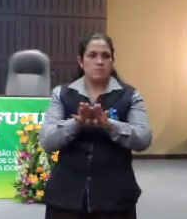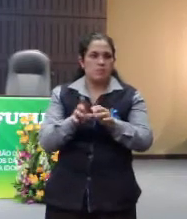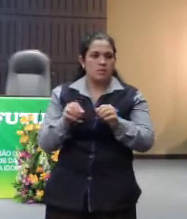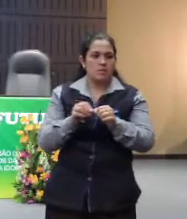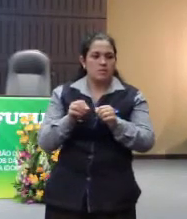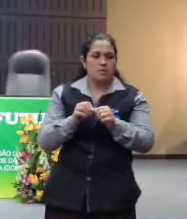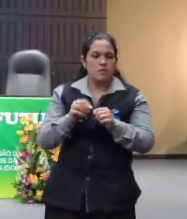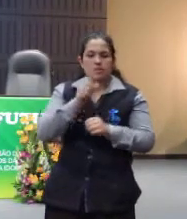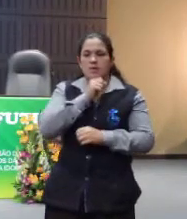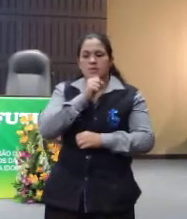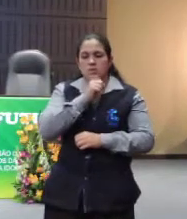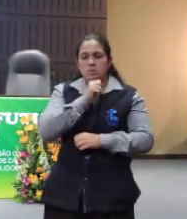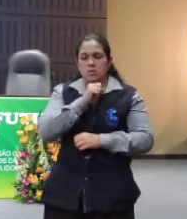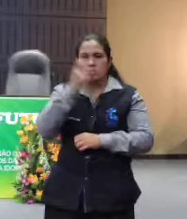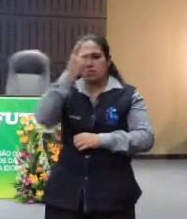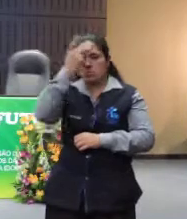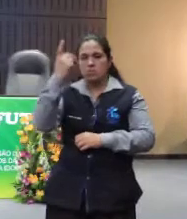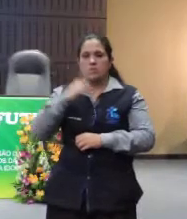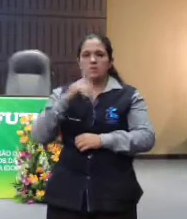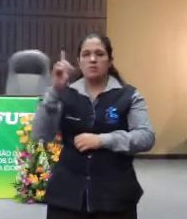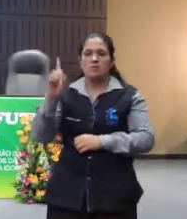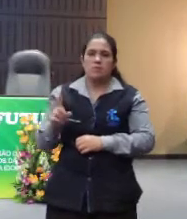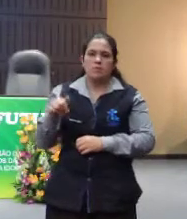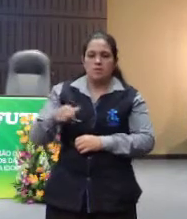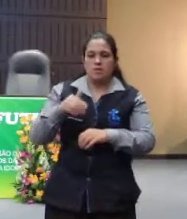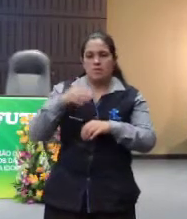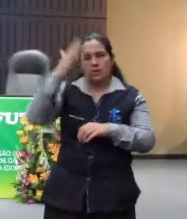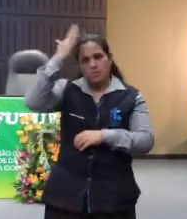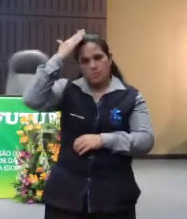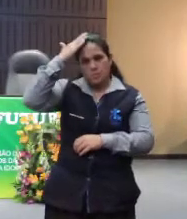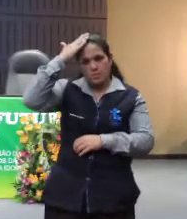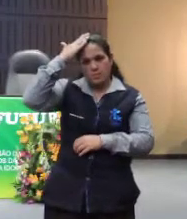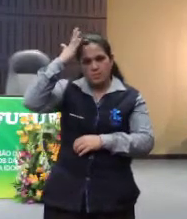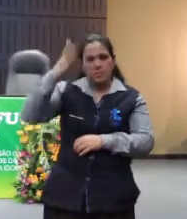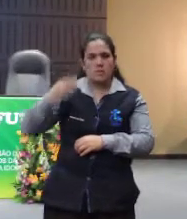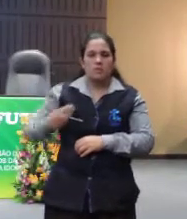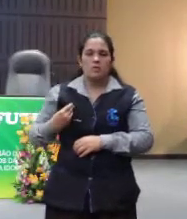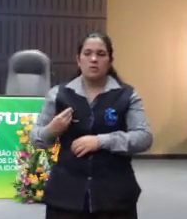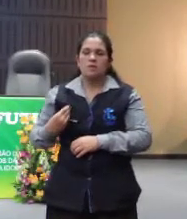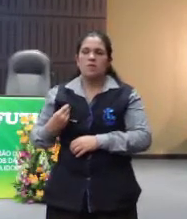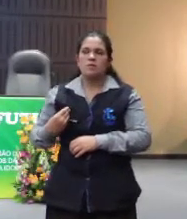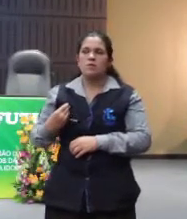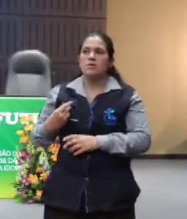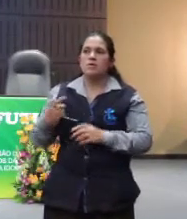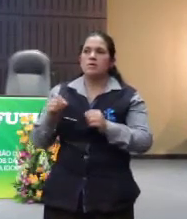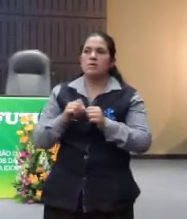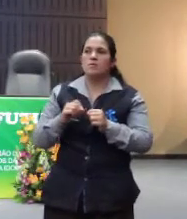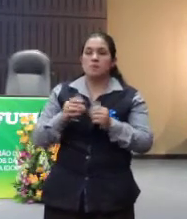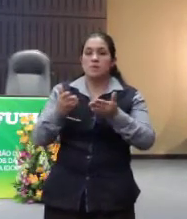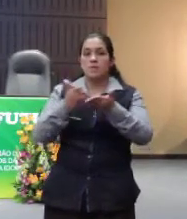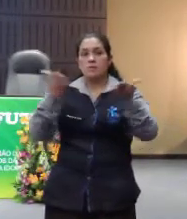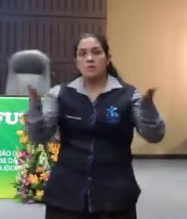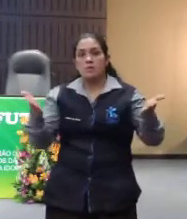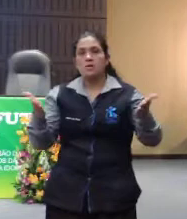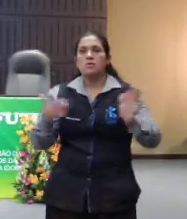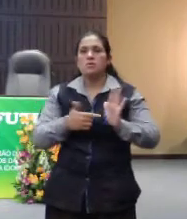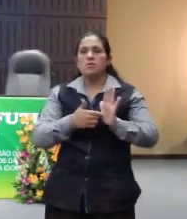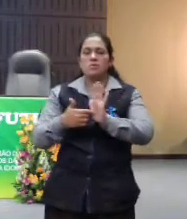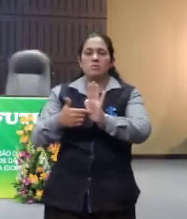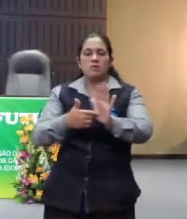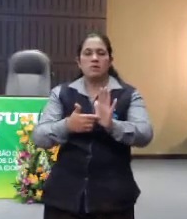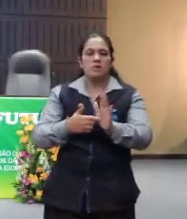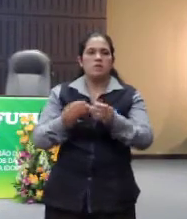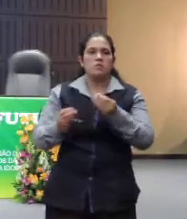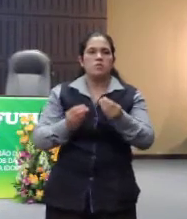idosos e pessoas com deficiência no estado do Paraná. E o convite me foi feito para que eu trouxesse um pouco do panorama de